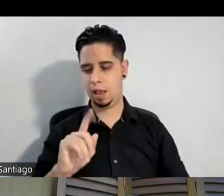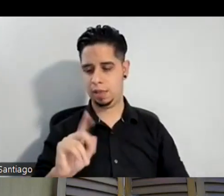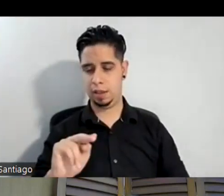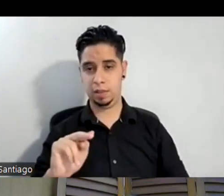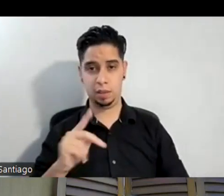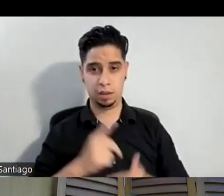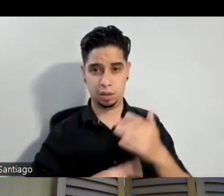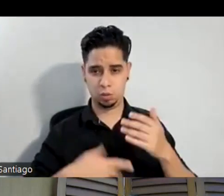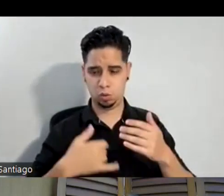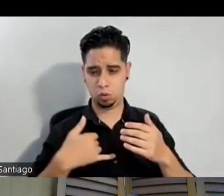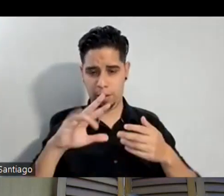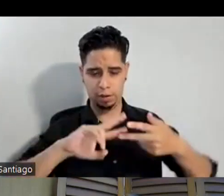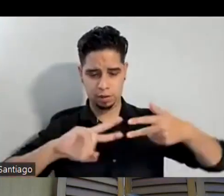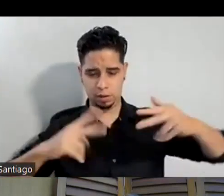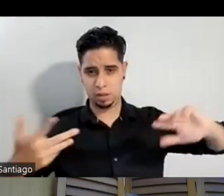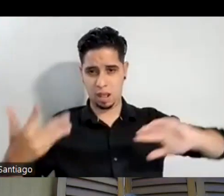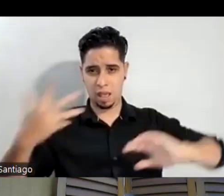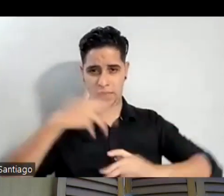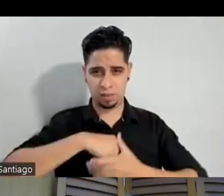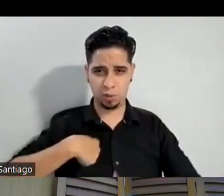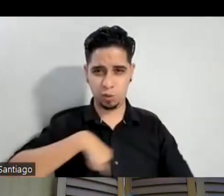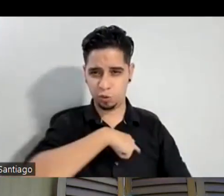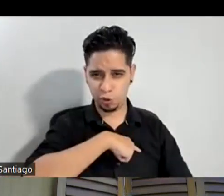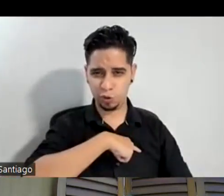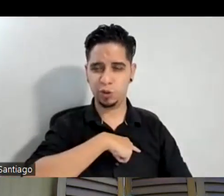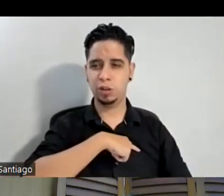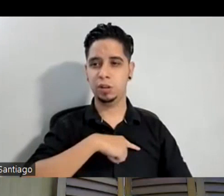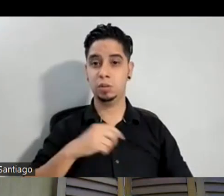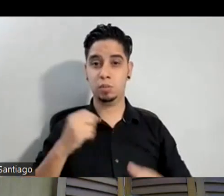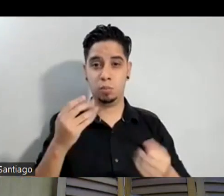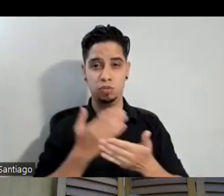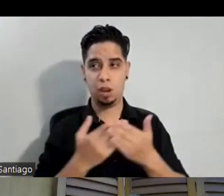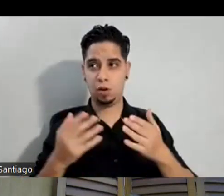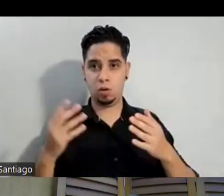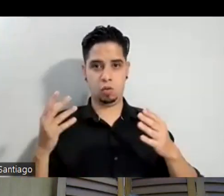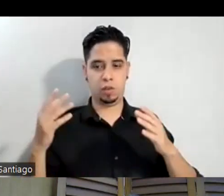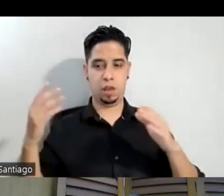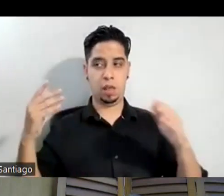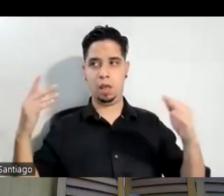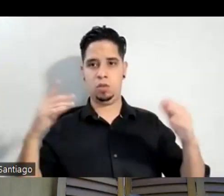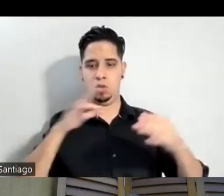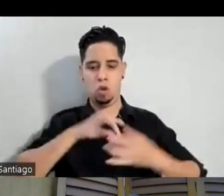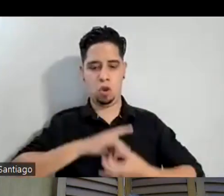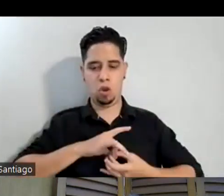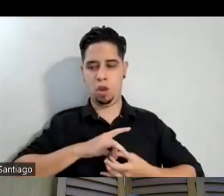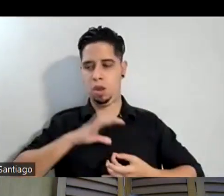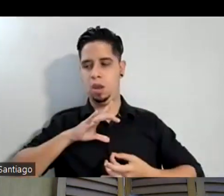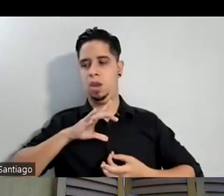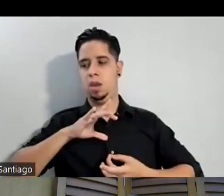que está dentro de nosotros y por tanta tanta cosa externa nos hemos desconectado pero yo creo que sobre todo ahora en navidad